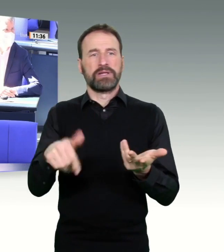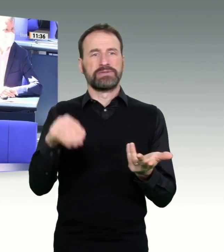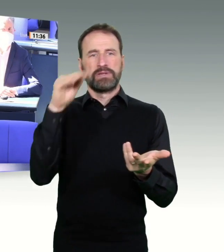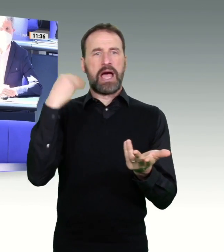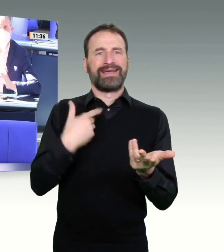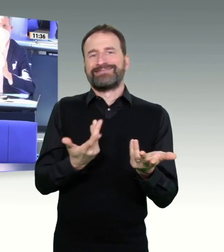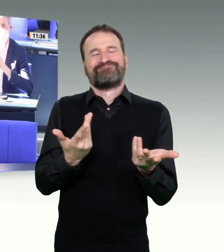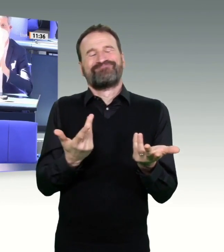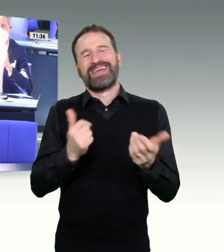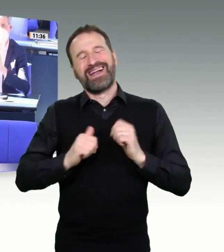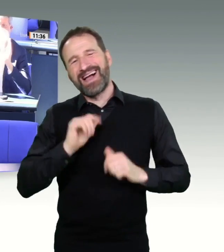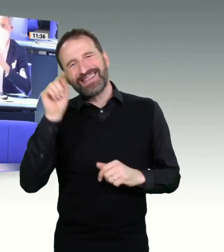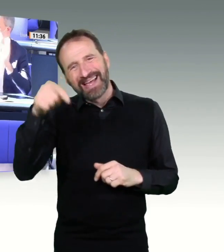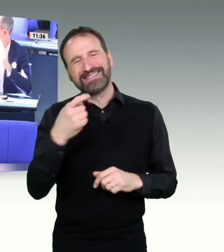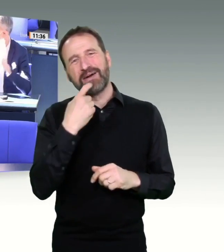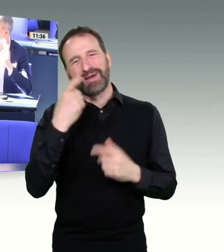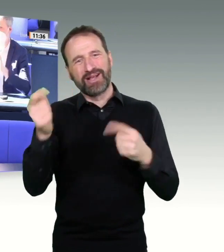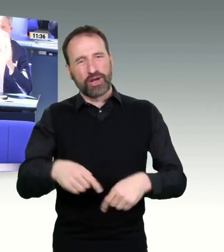lösen? Herr Rüttel, bitte.